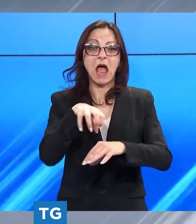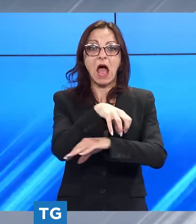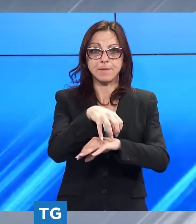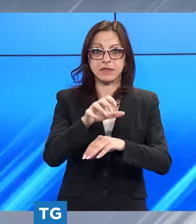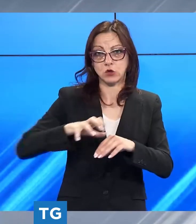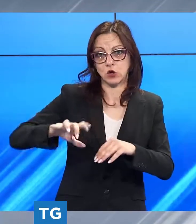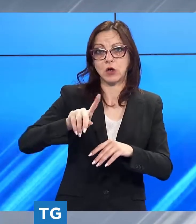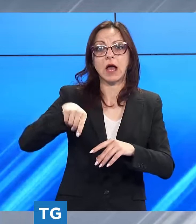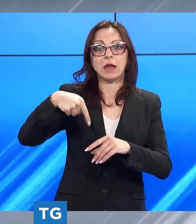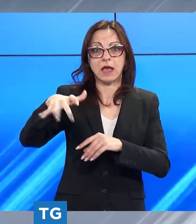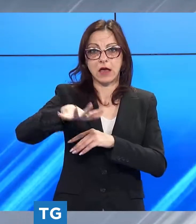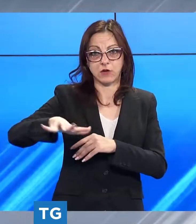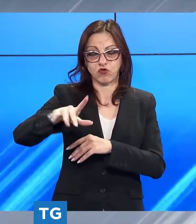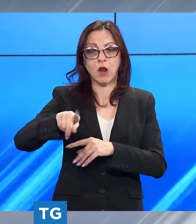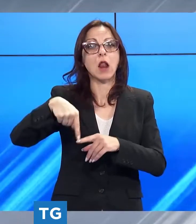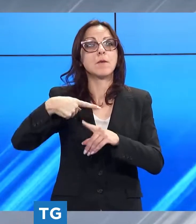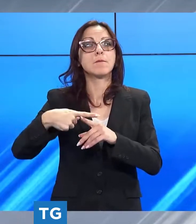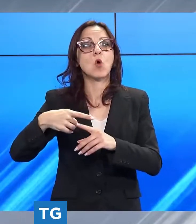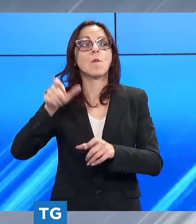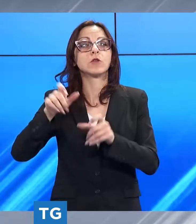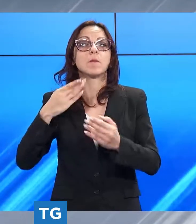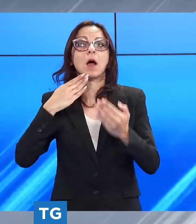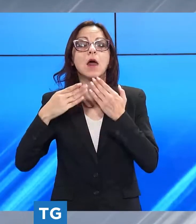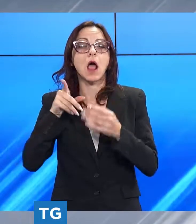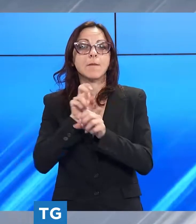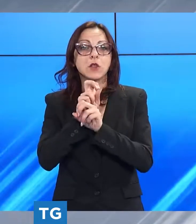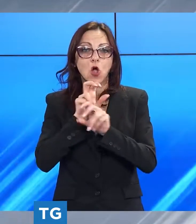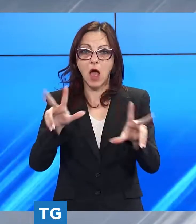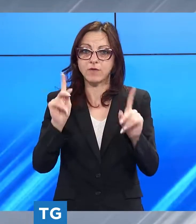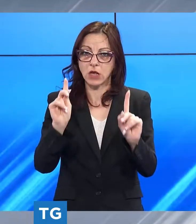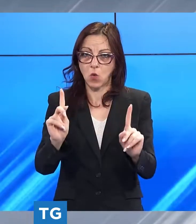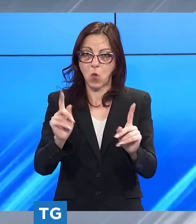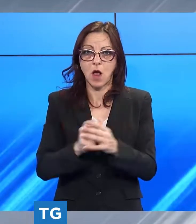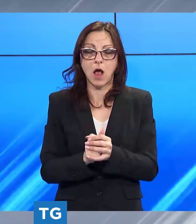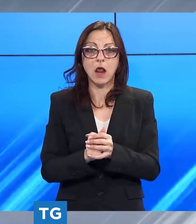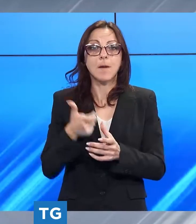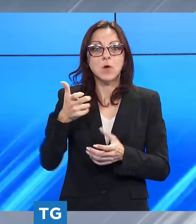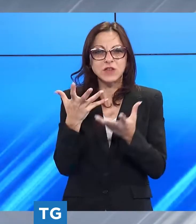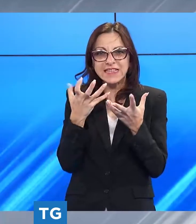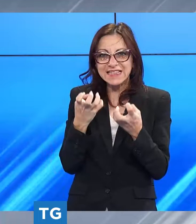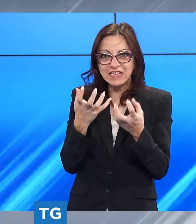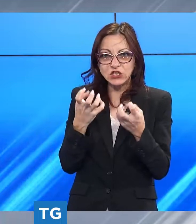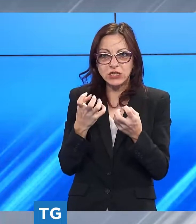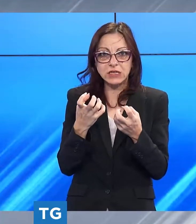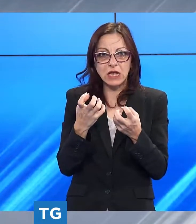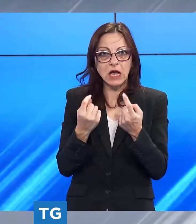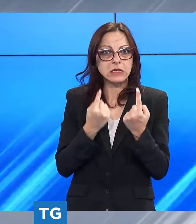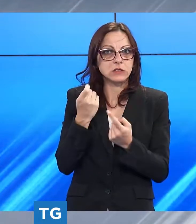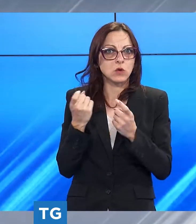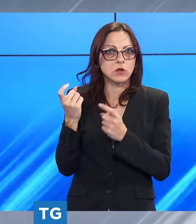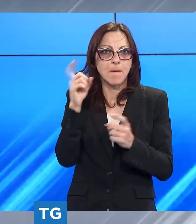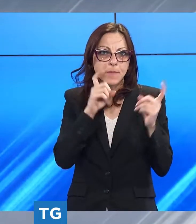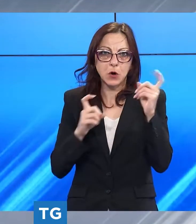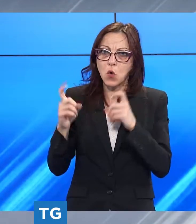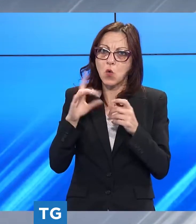regionali e ai parlamentari ridolfi sottolinea che a causa della siccità è ormai reale preoccupante il rischio di gravi